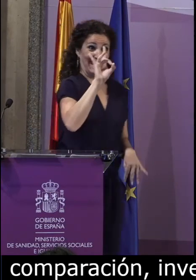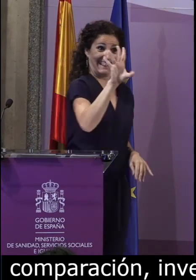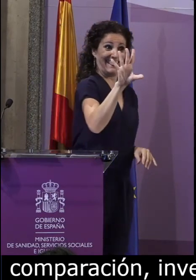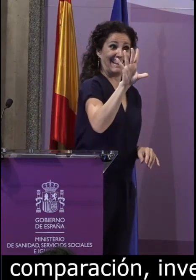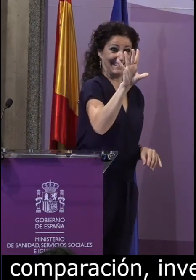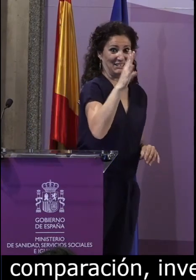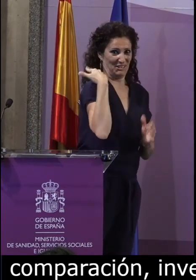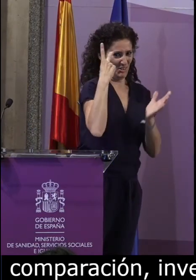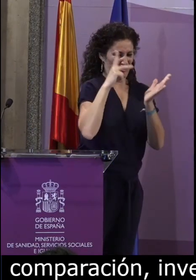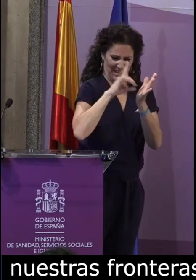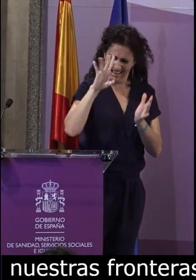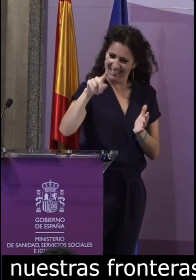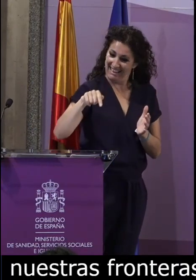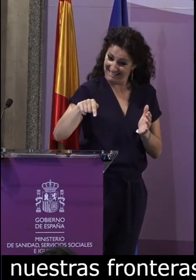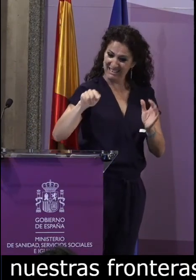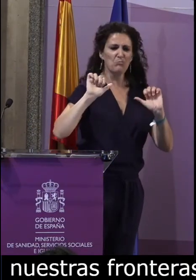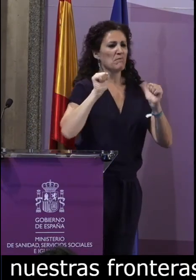En el año 2015